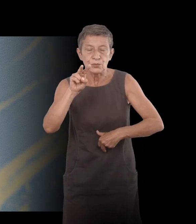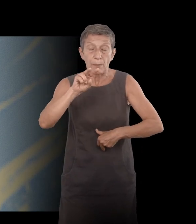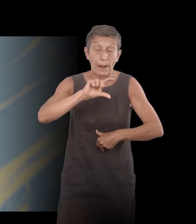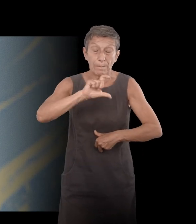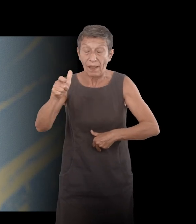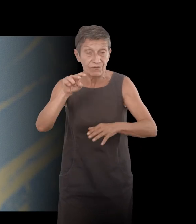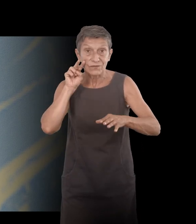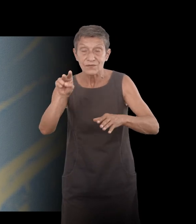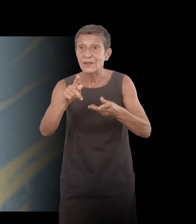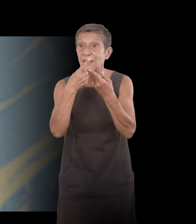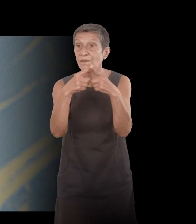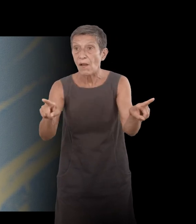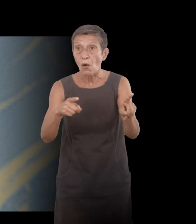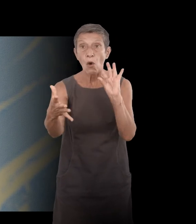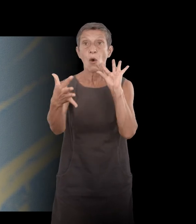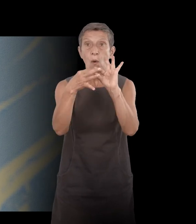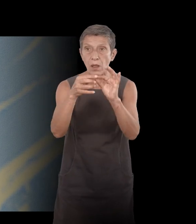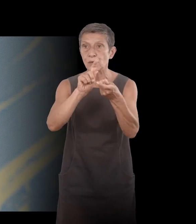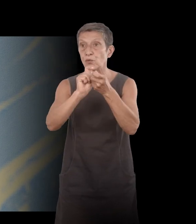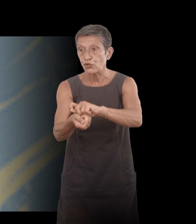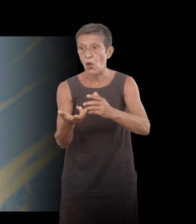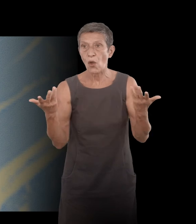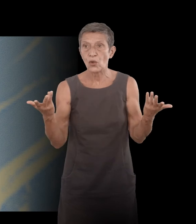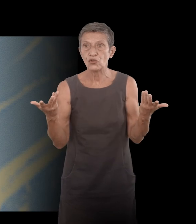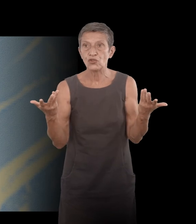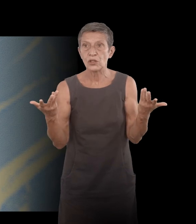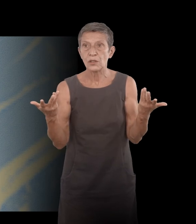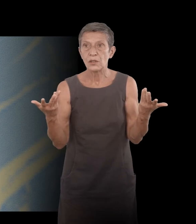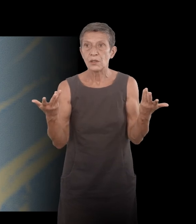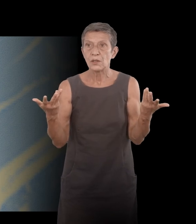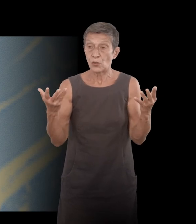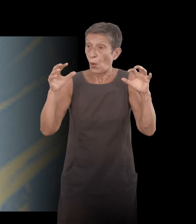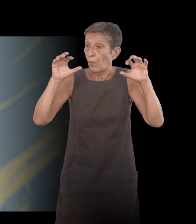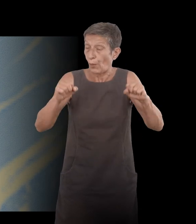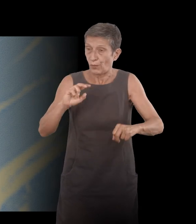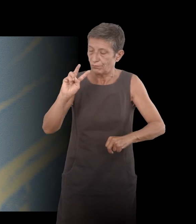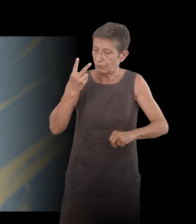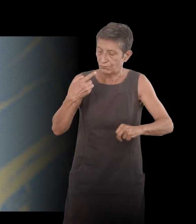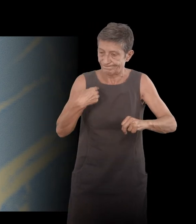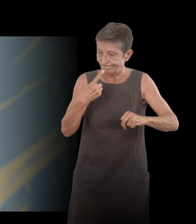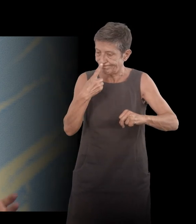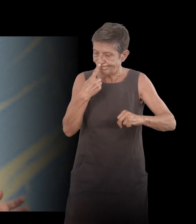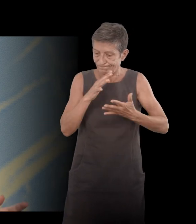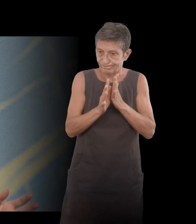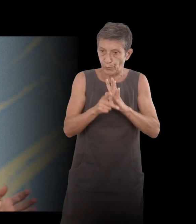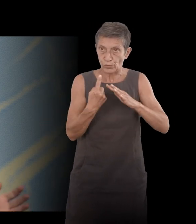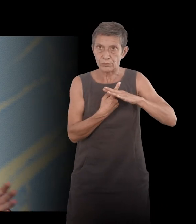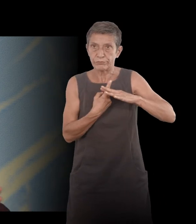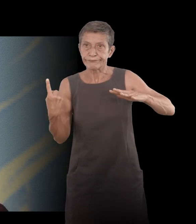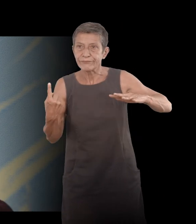et alors soit on peut le vivre comme une forme de marginalisation soit effectivement on